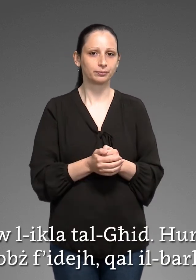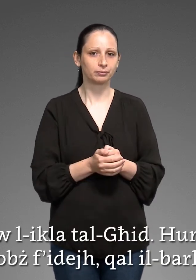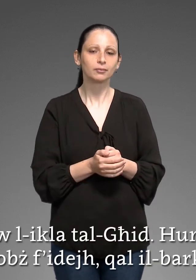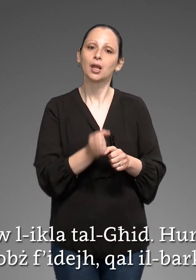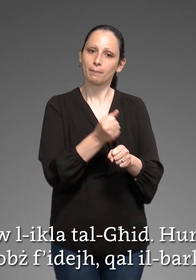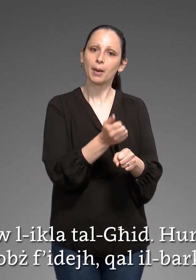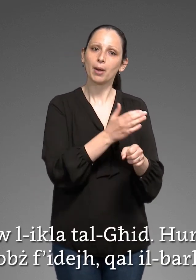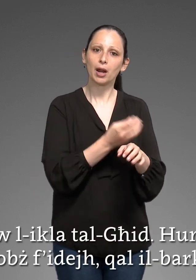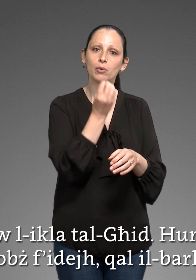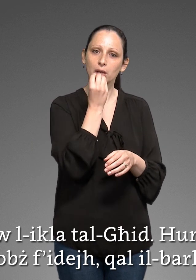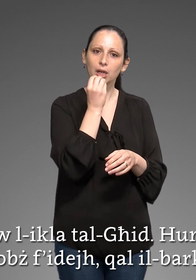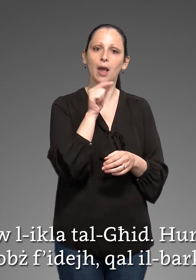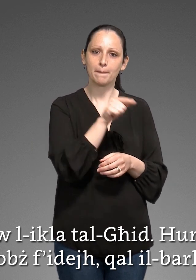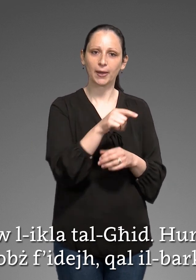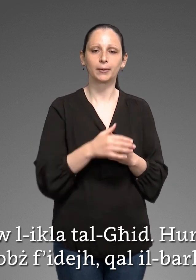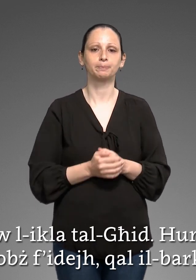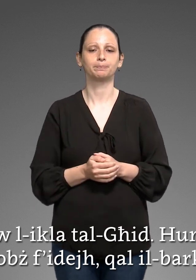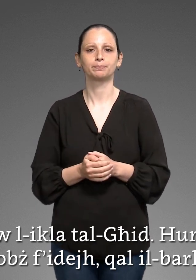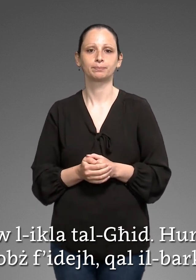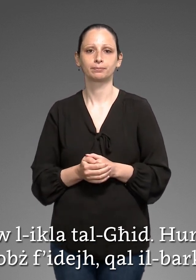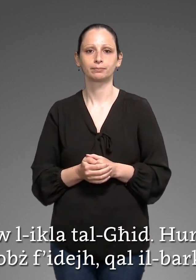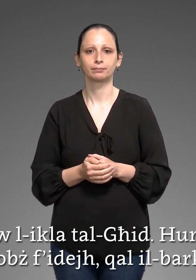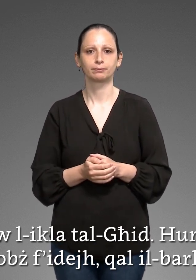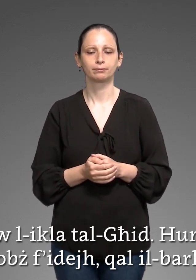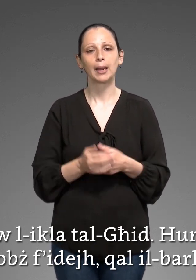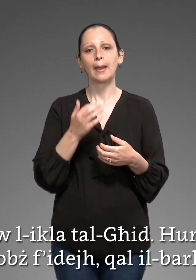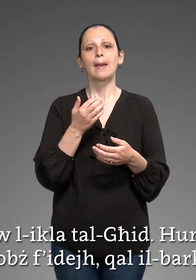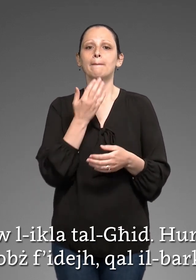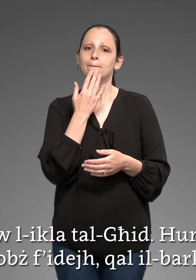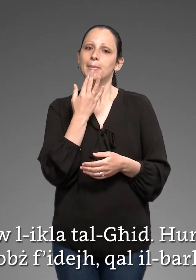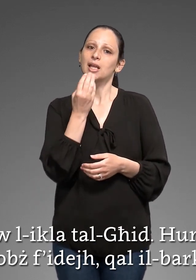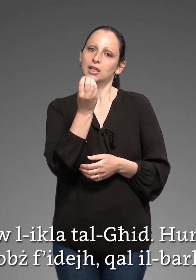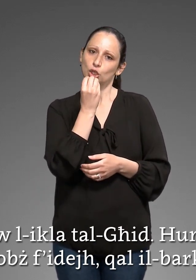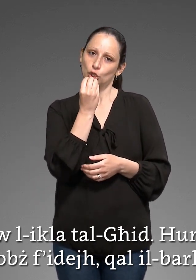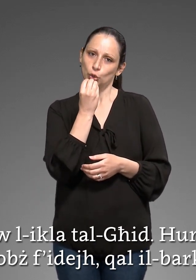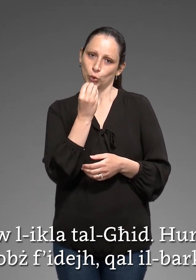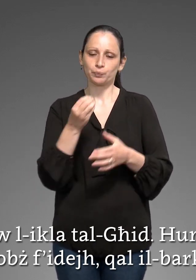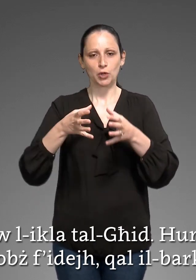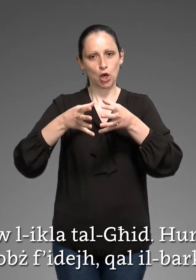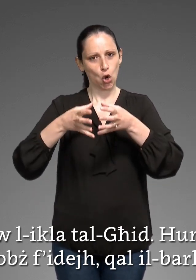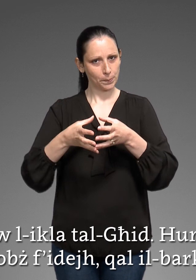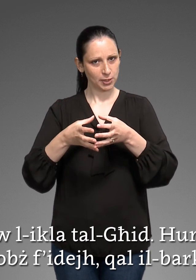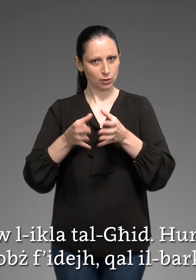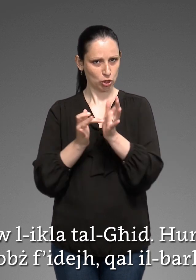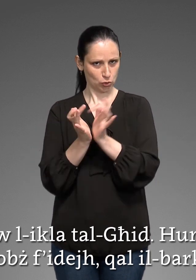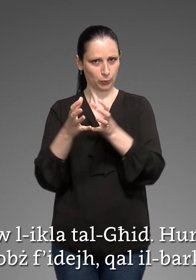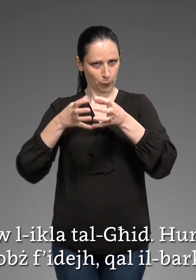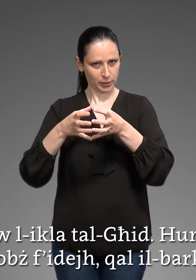hħiju l-likla tal-eit U maħu jeklu Għal-ħobs Fideħ Għal il